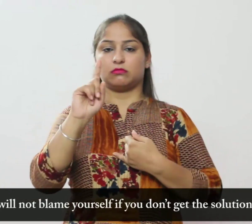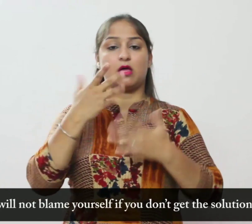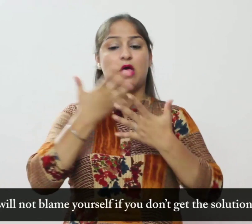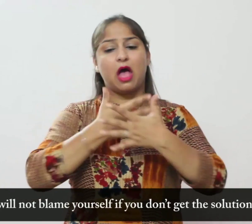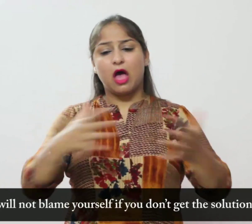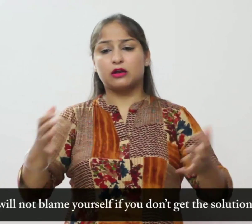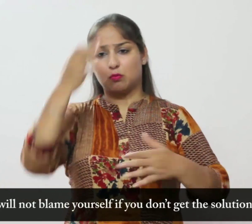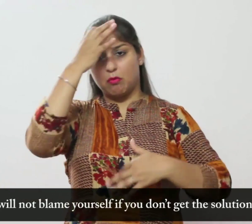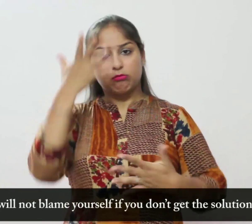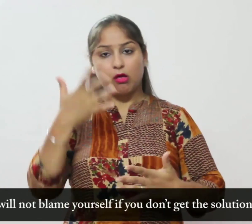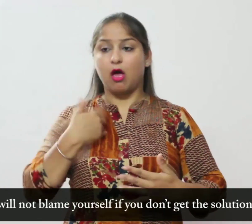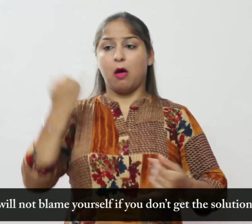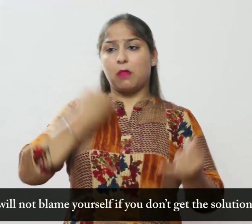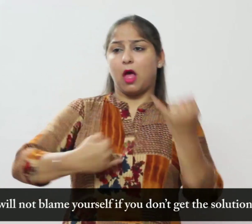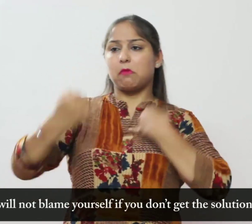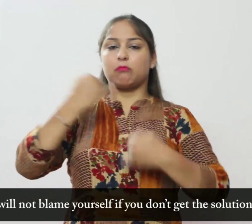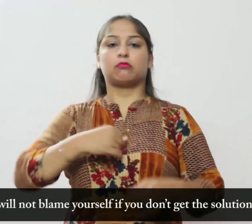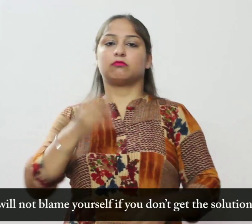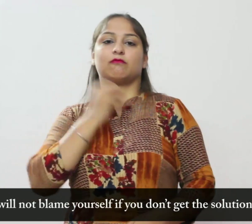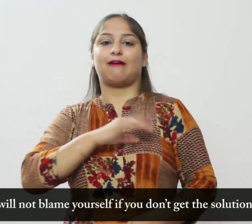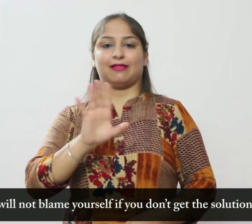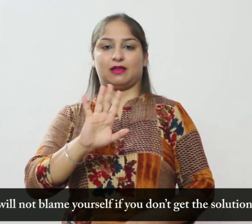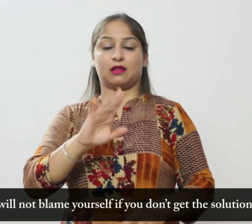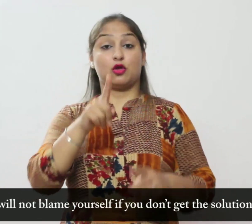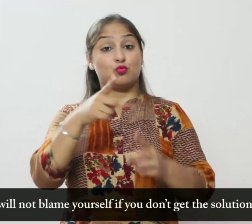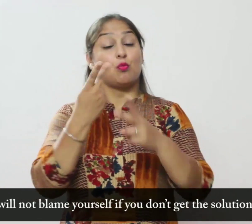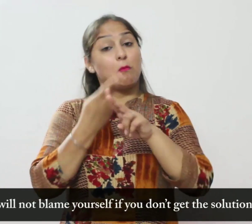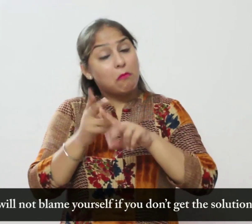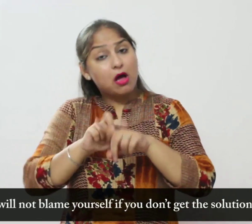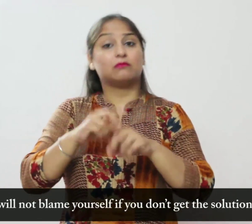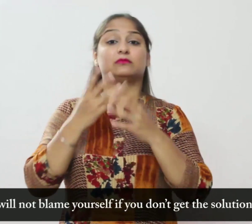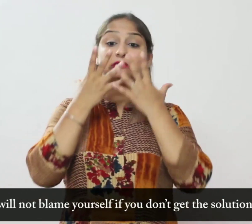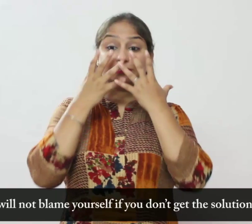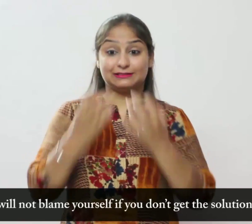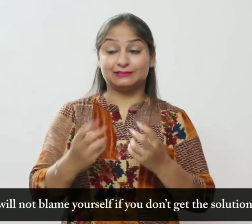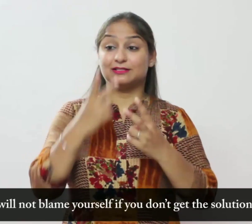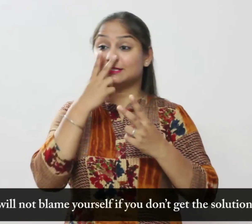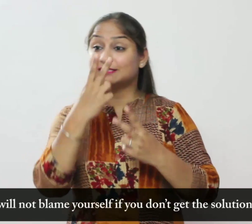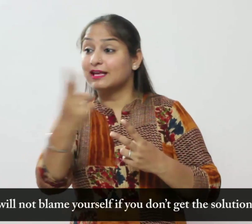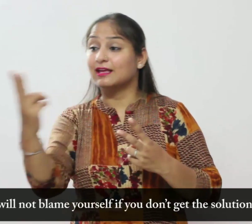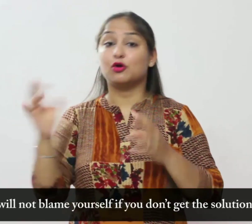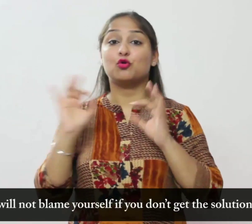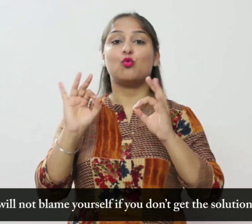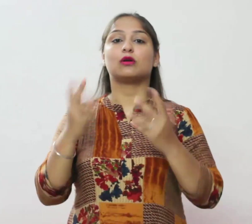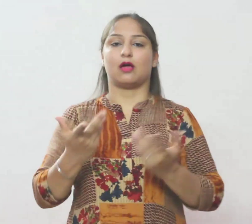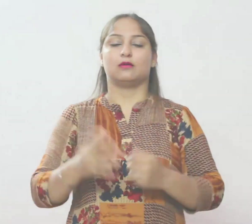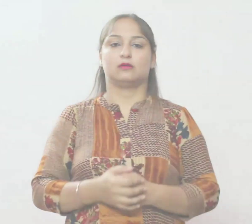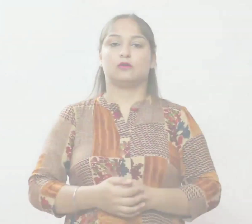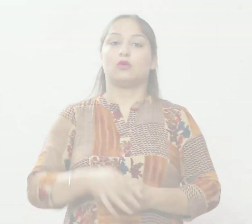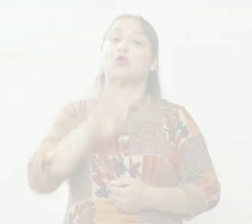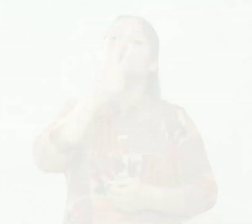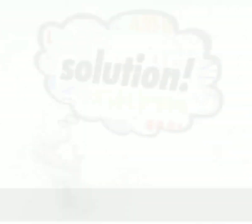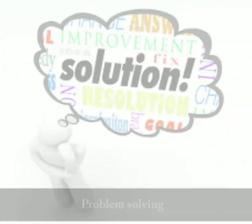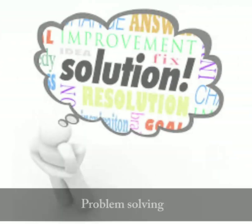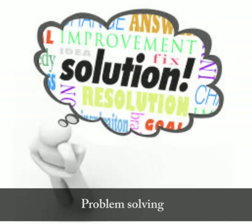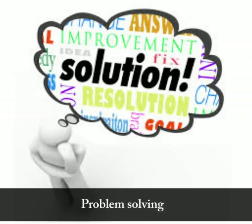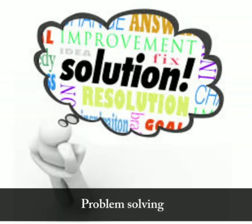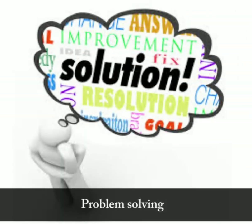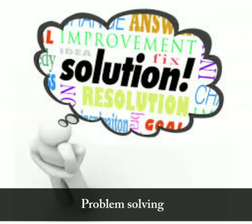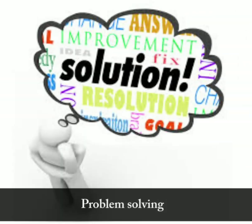से निपटने की पूरी कोशिश करेंगे यदि आप अपनी इच्छा अनुसार समाधा नहीं प्राप्त करते हैं तो आप स्वयम